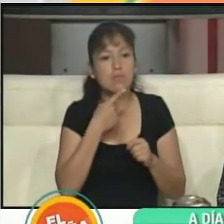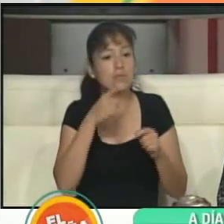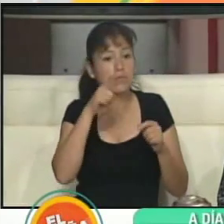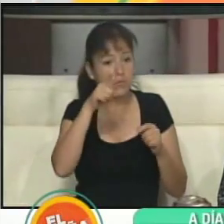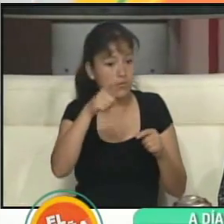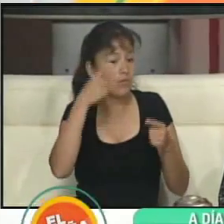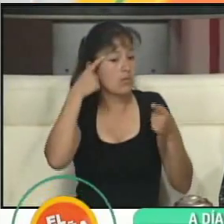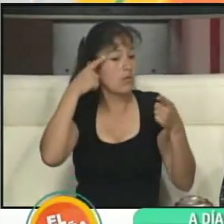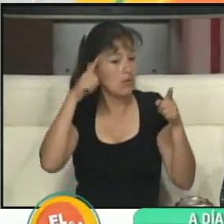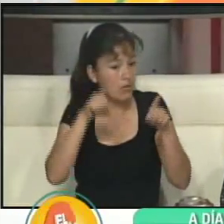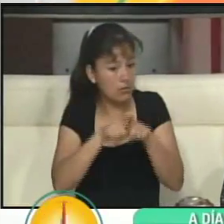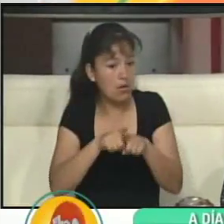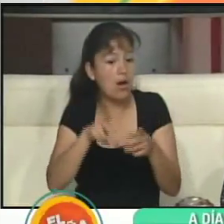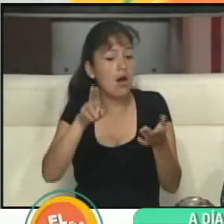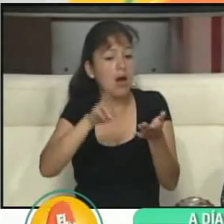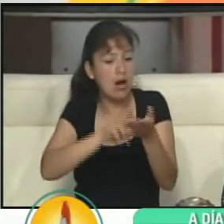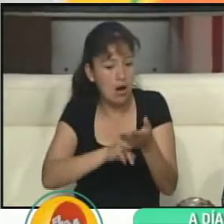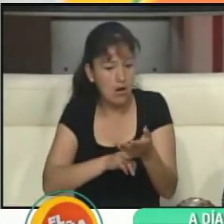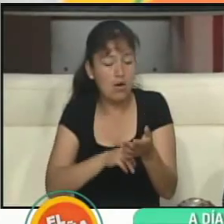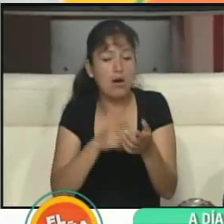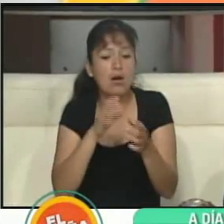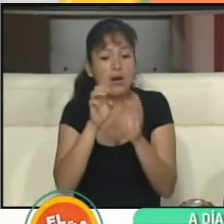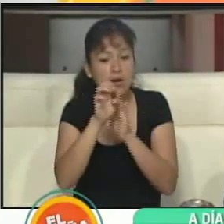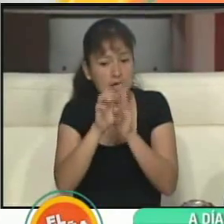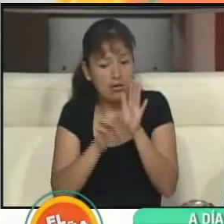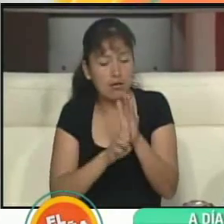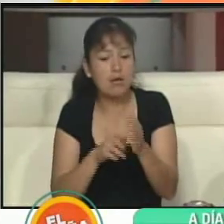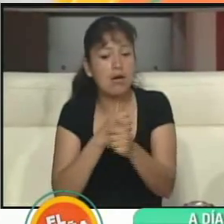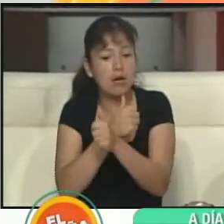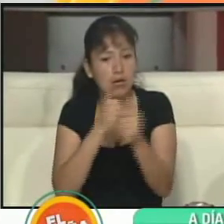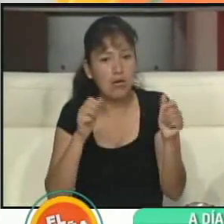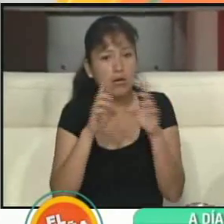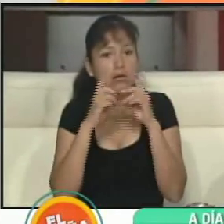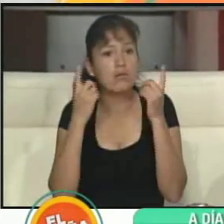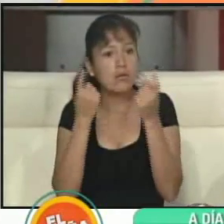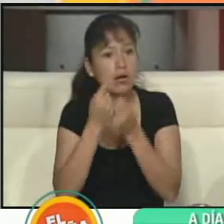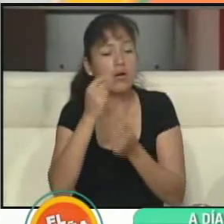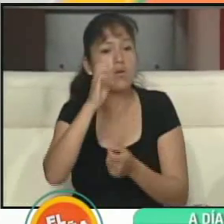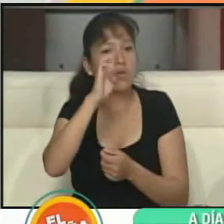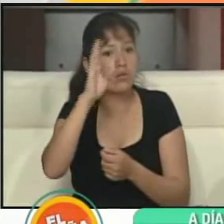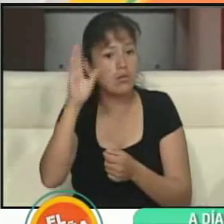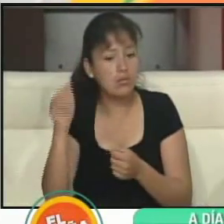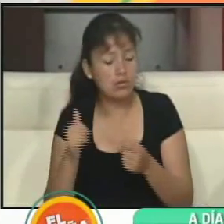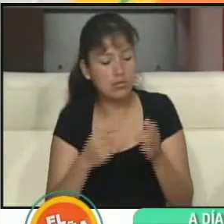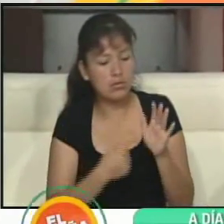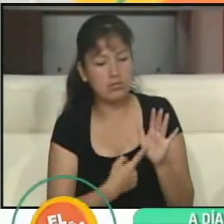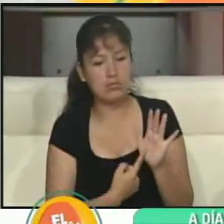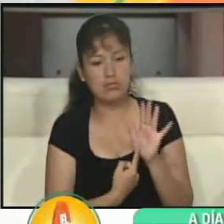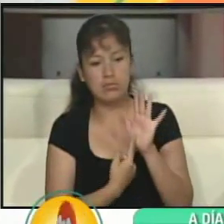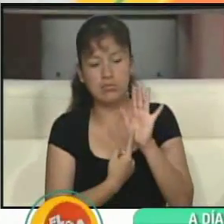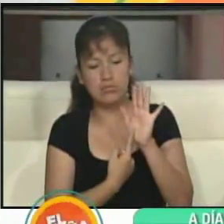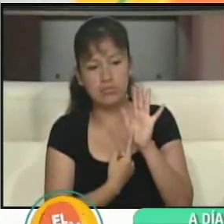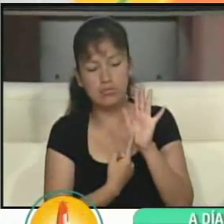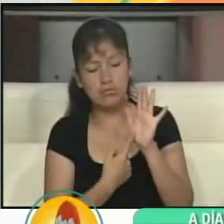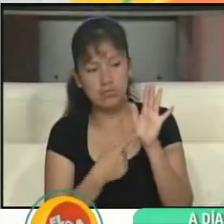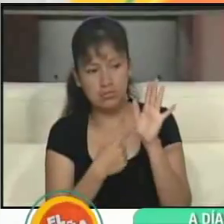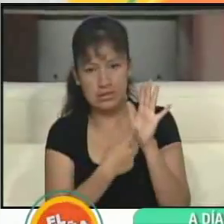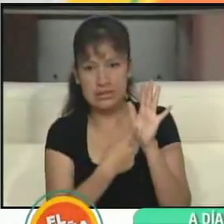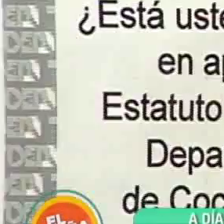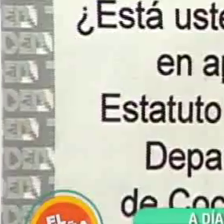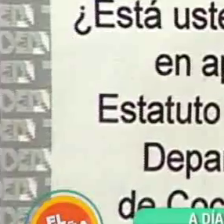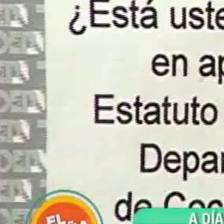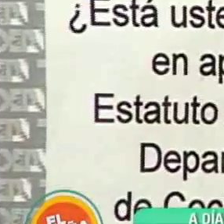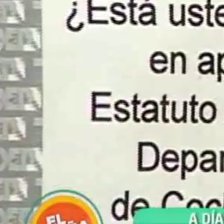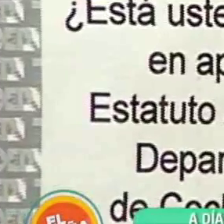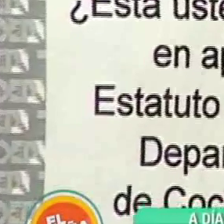usted de acuerdo en aprobar el Estatuto Autonómico Departamental de Cochabamba? Ahí le hacemos el primer planito. Es la pregunta que usted va a